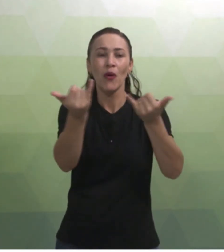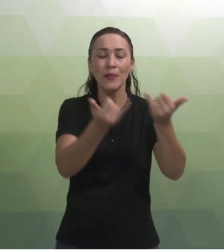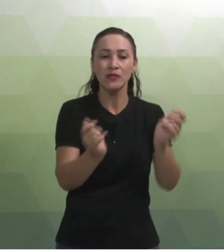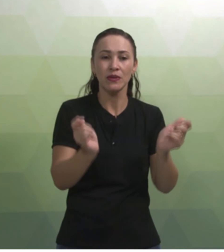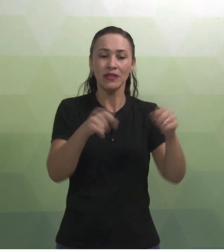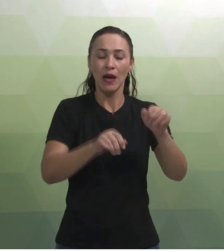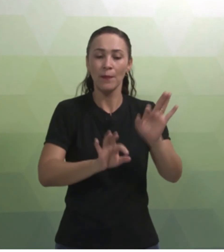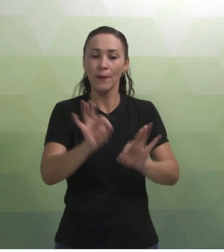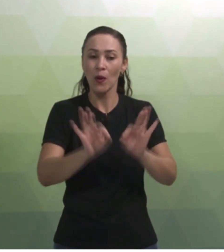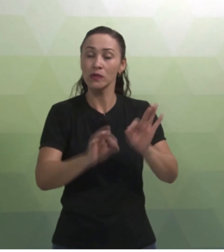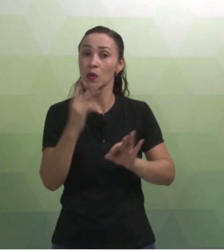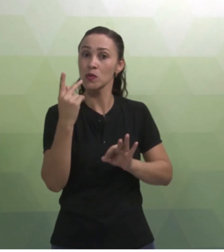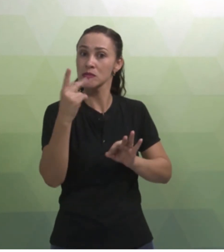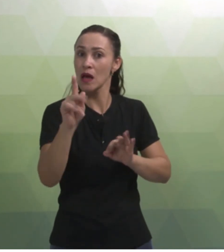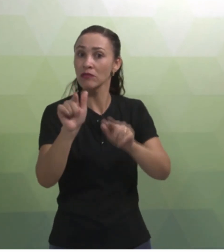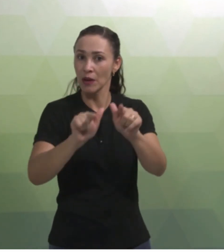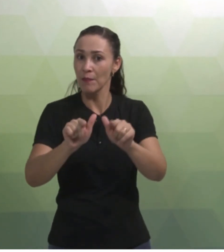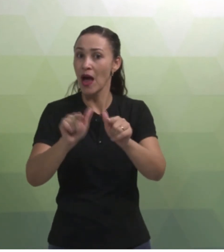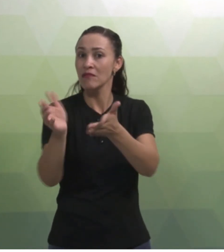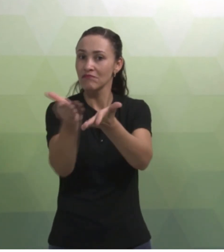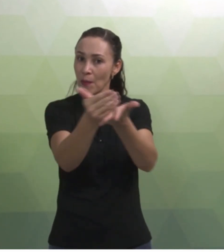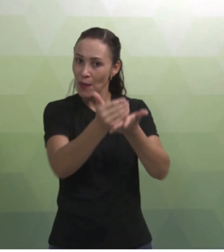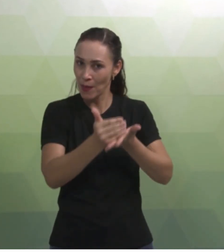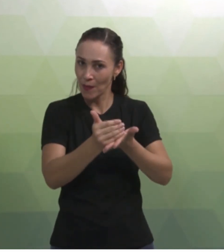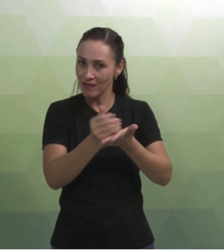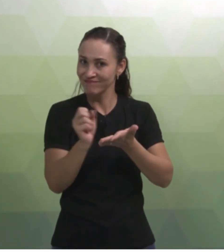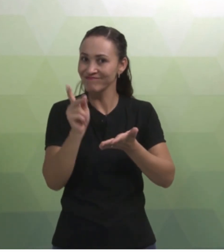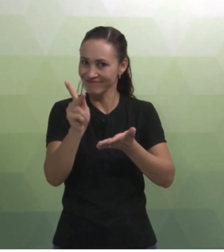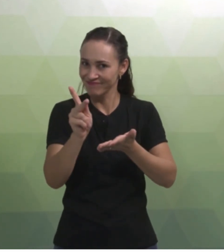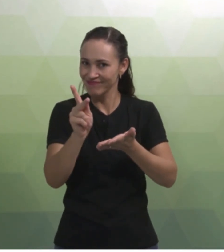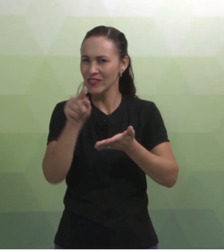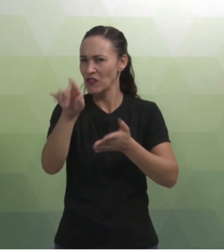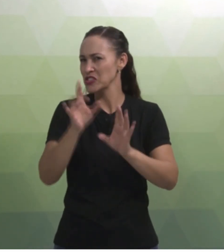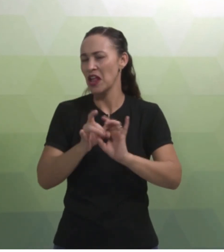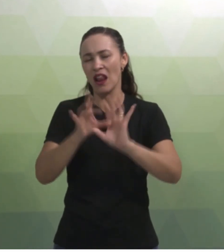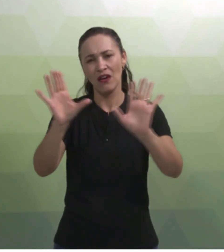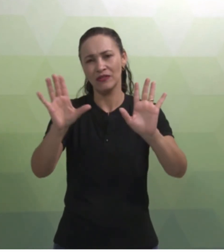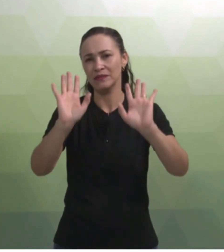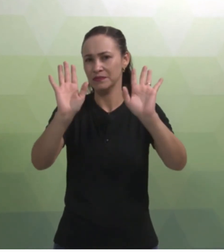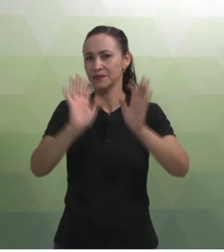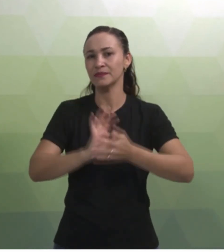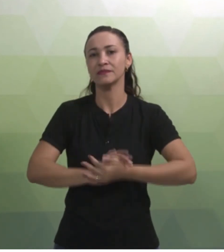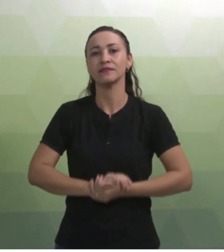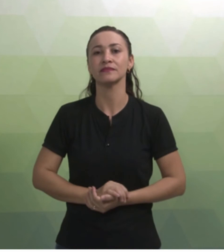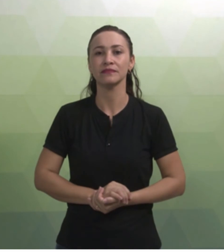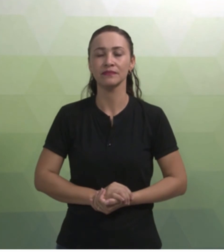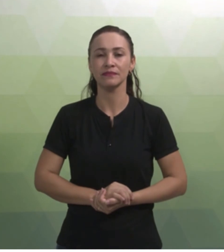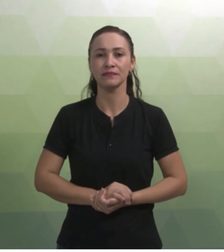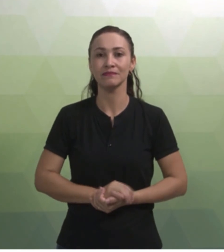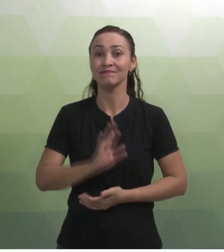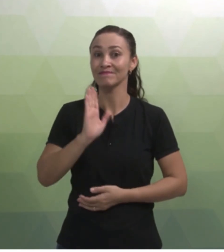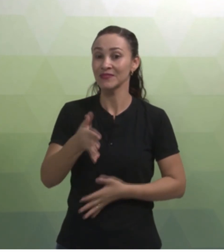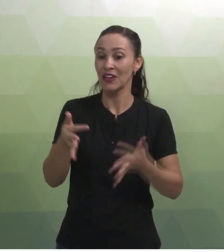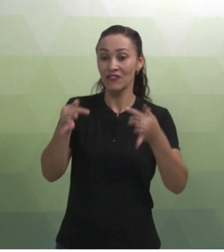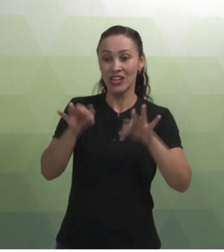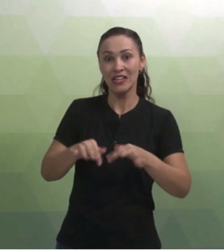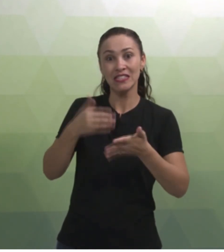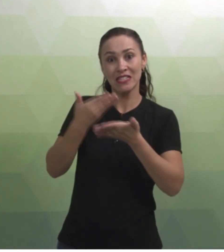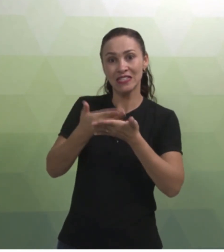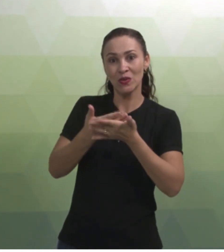possibilitem a estruturação do seu trabalho sejam colhidas. Ok? Fiquem à vontade para isso. Estamos finalizando